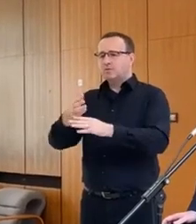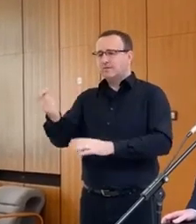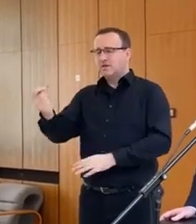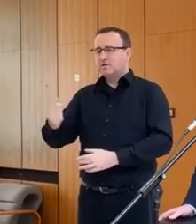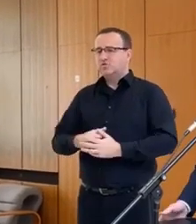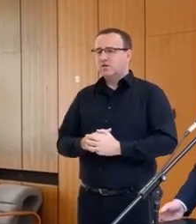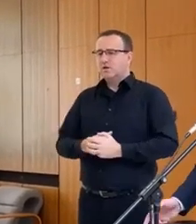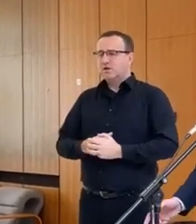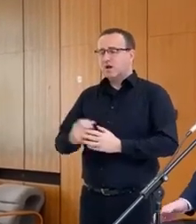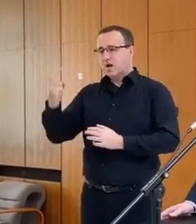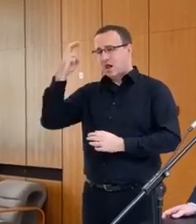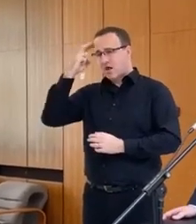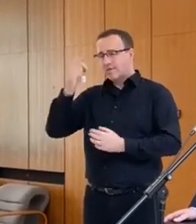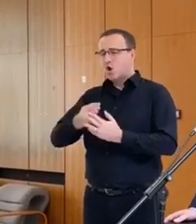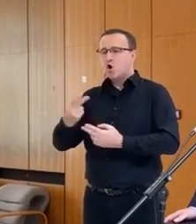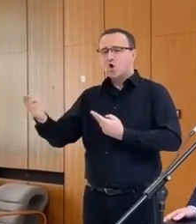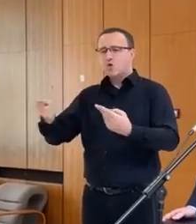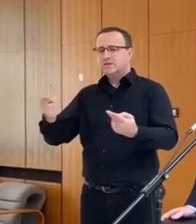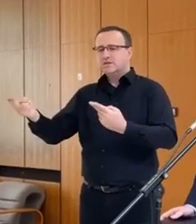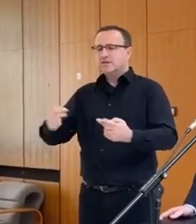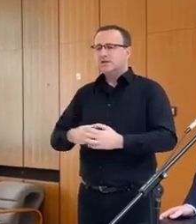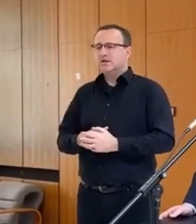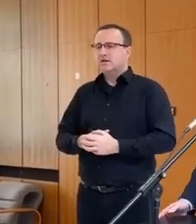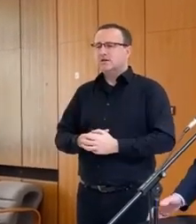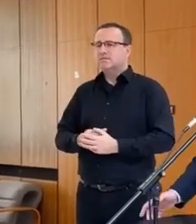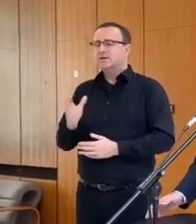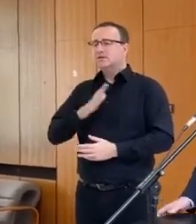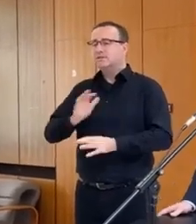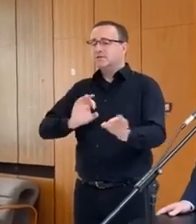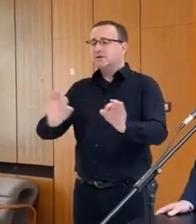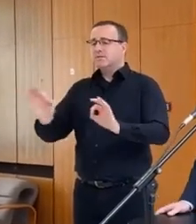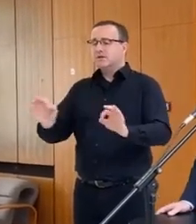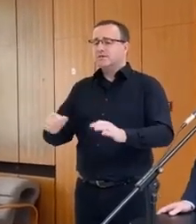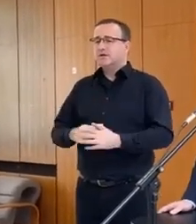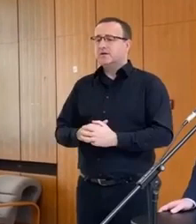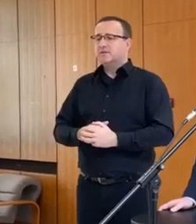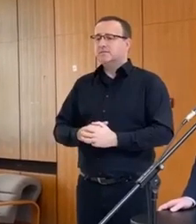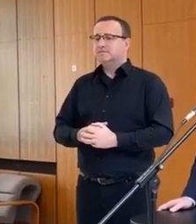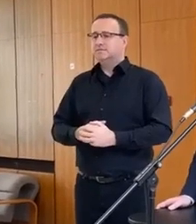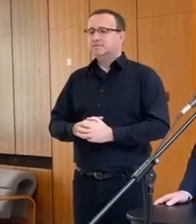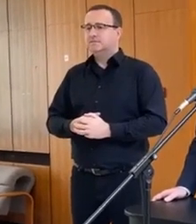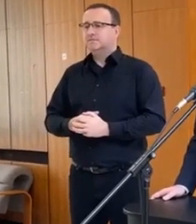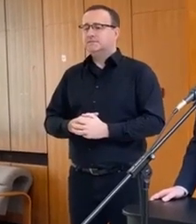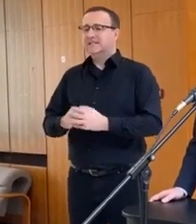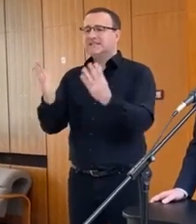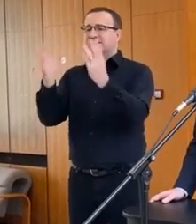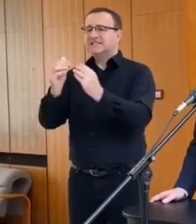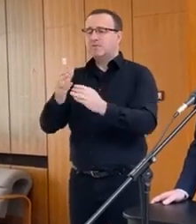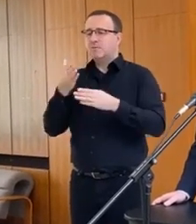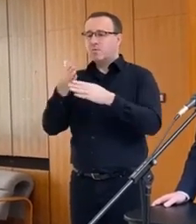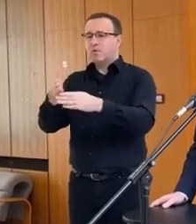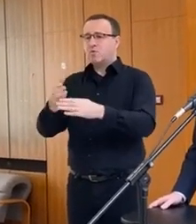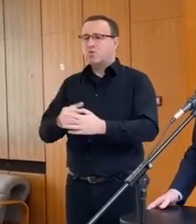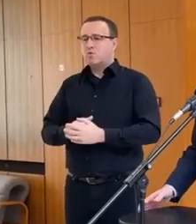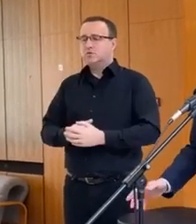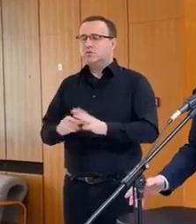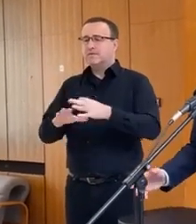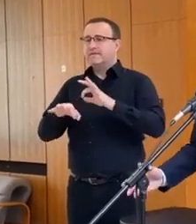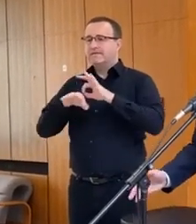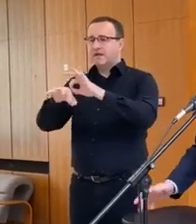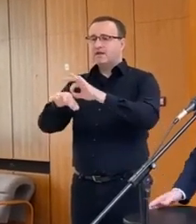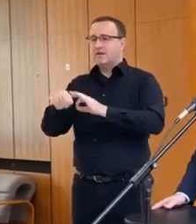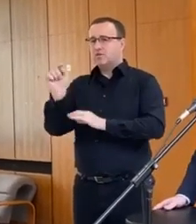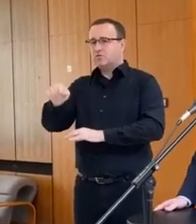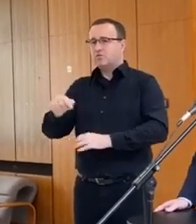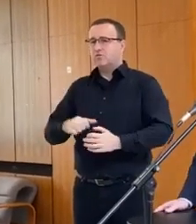finančne, ale hlavne logisticky. Chceme pripraviť schému pomoci, ktorá by viedla